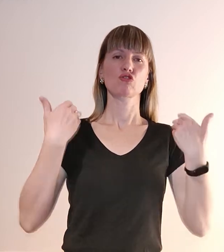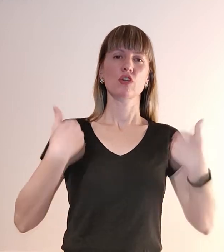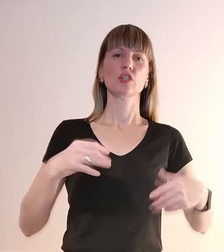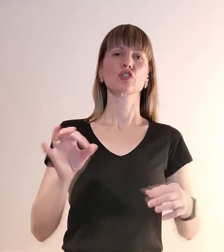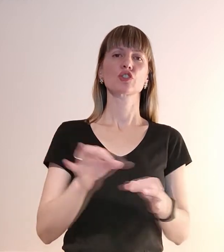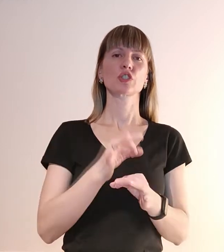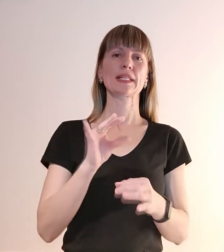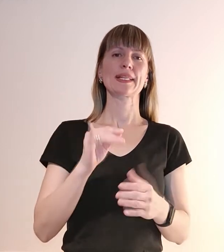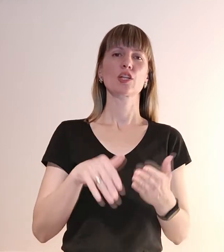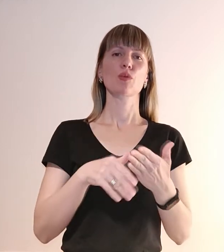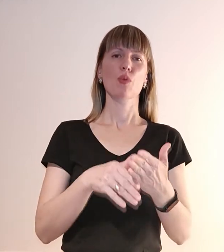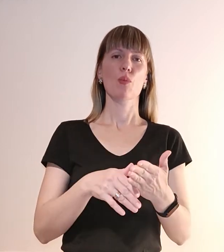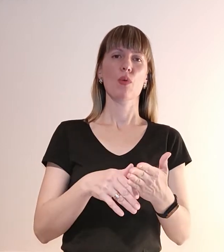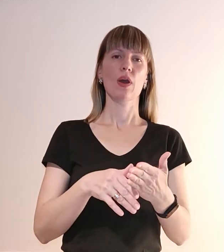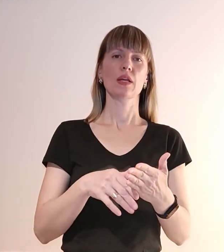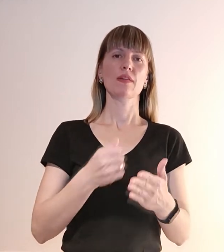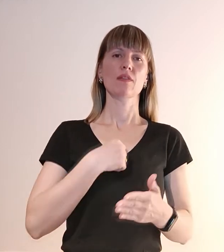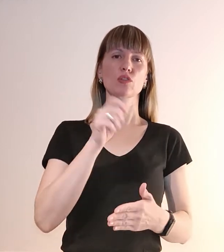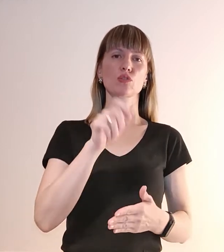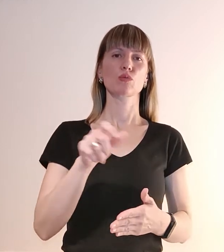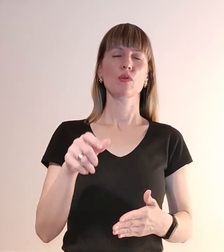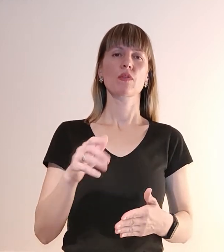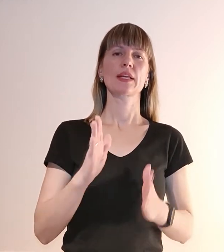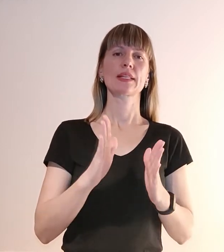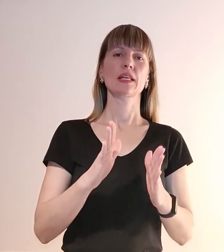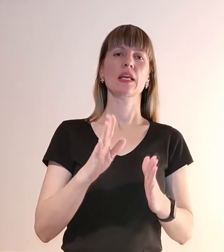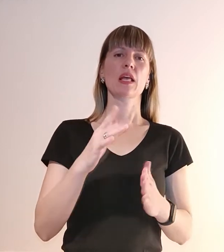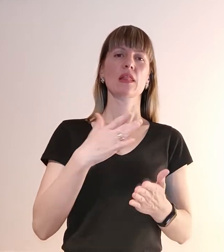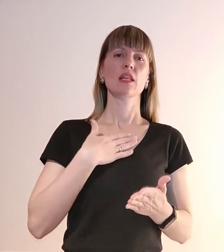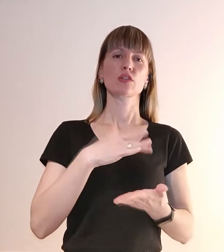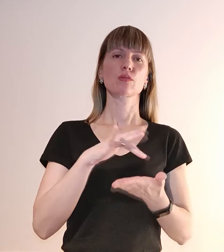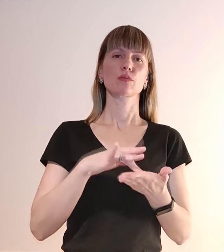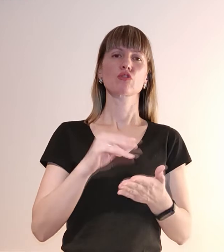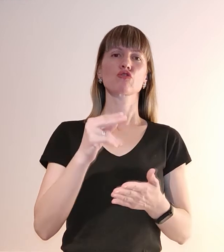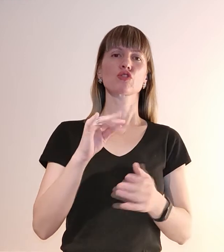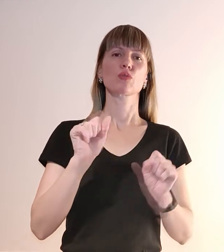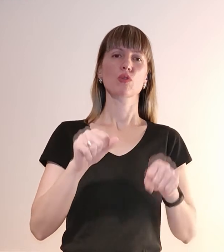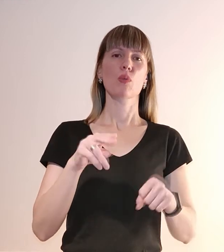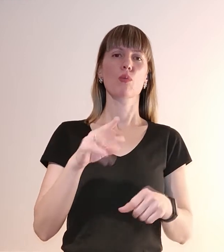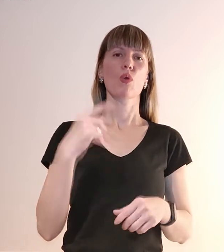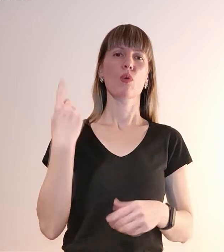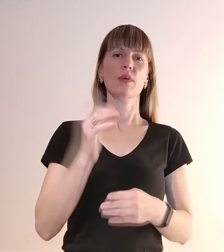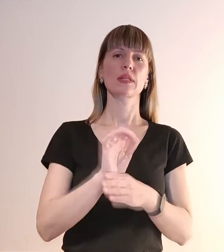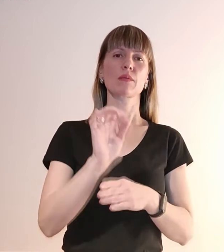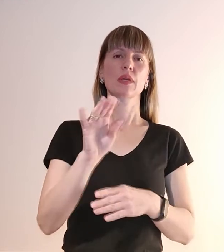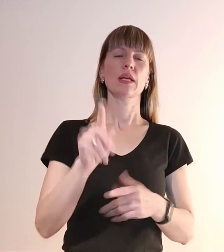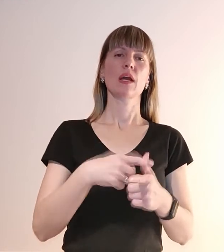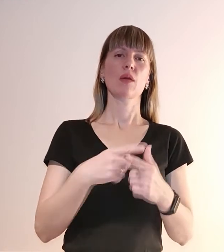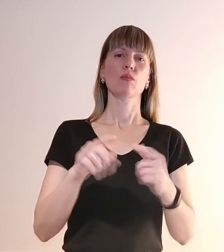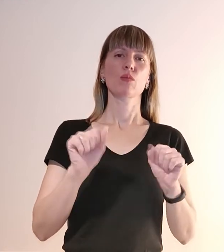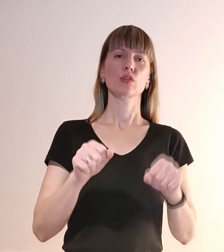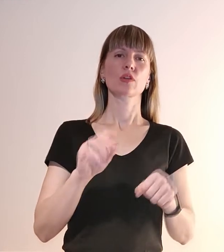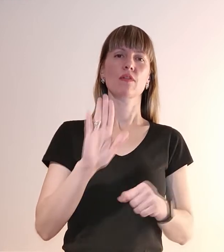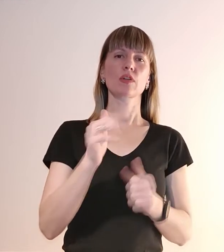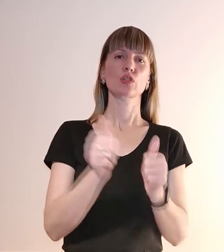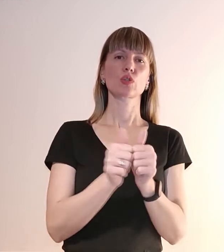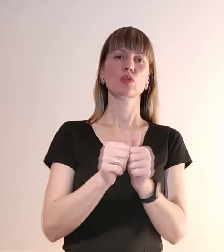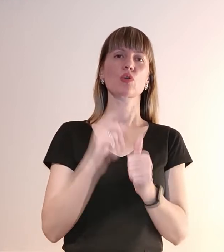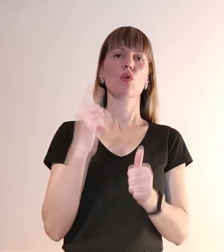і допомагаєте власне військовослужбовцям лише нашого міста? Чи можливо і в області направляєте, або можливо навіть і в сусідній області хтось просить?